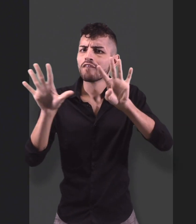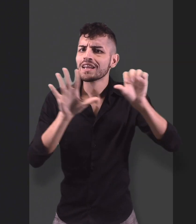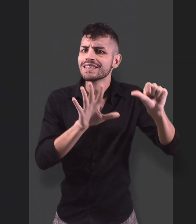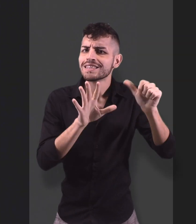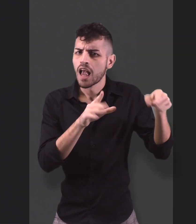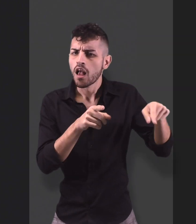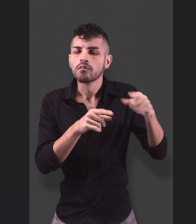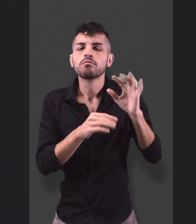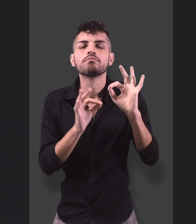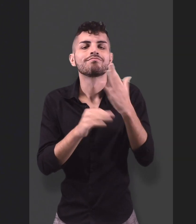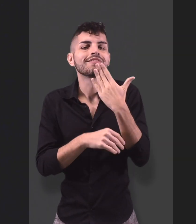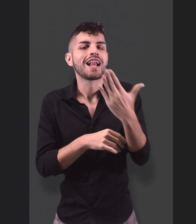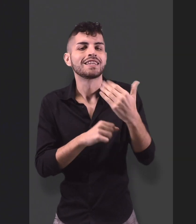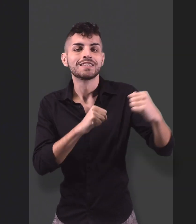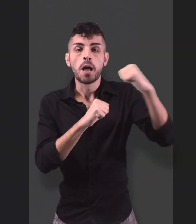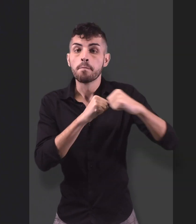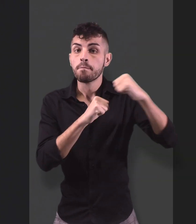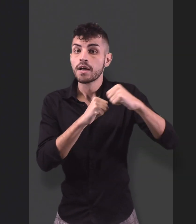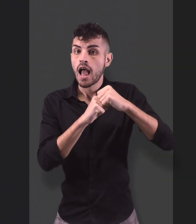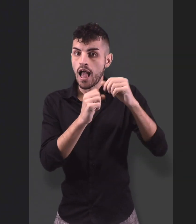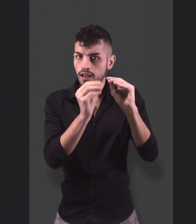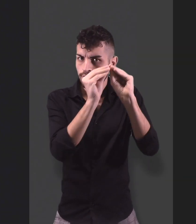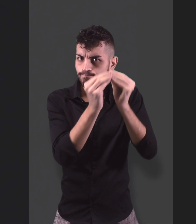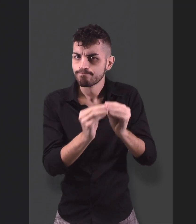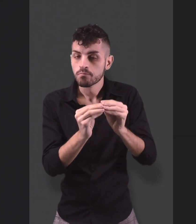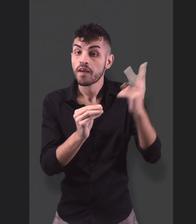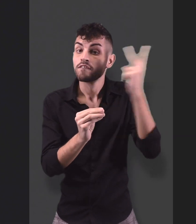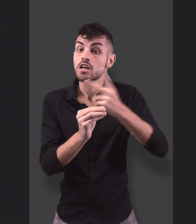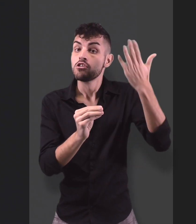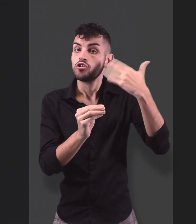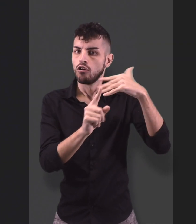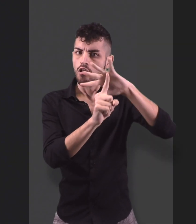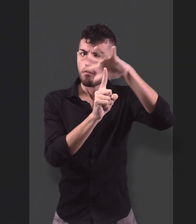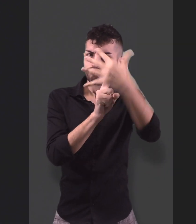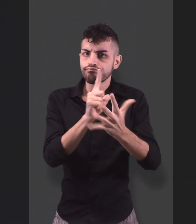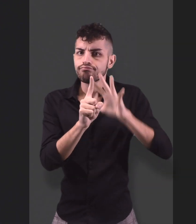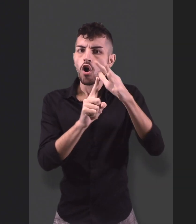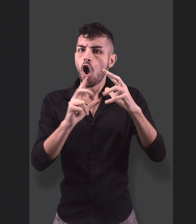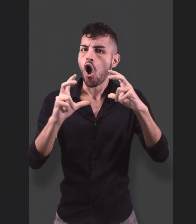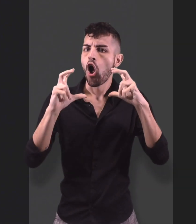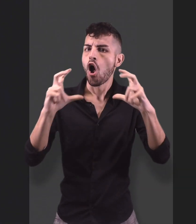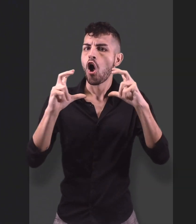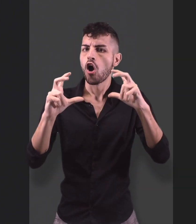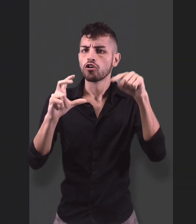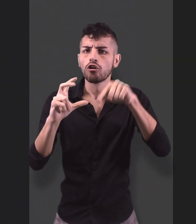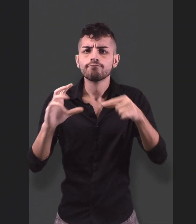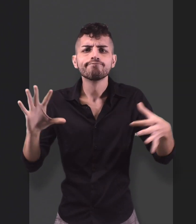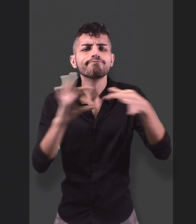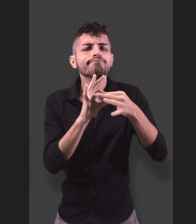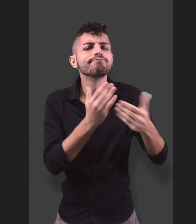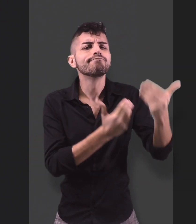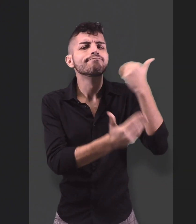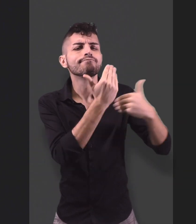Realizzate in pietra calcarea con pigmenti e tracce di doratura, raffigurano dei buddha stanti probabilmente